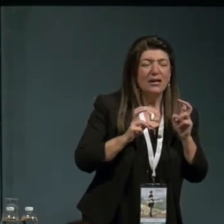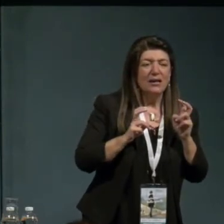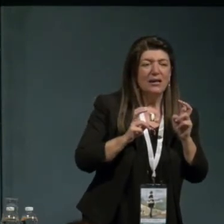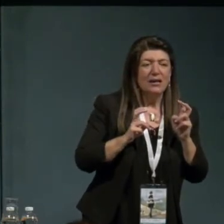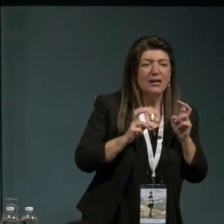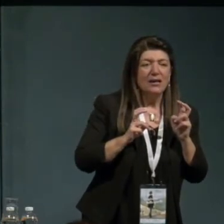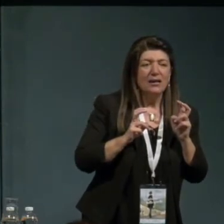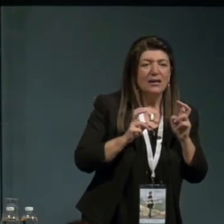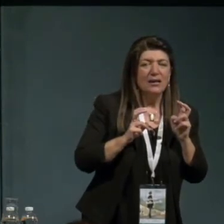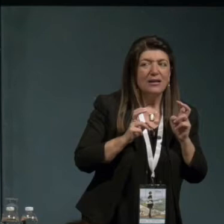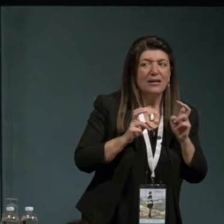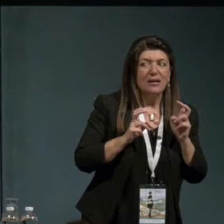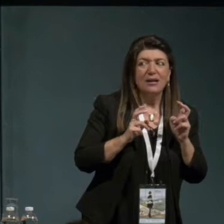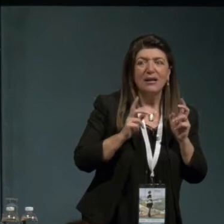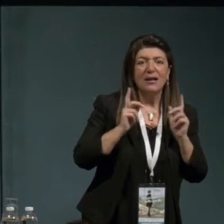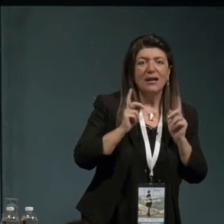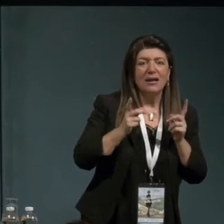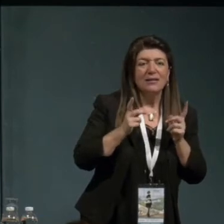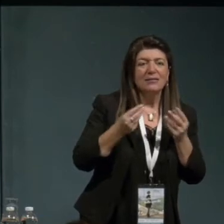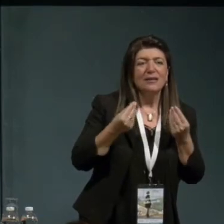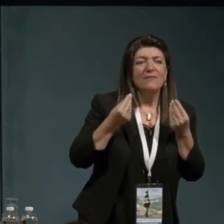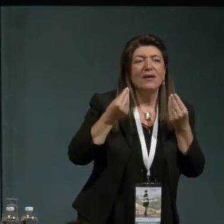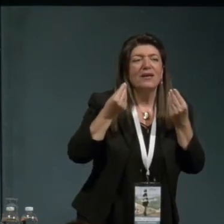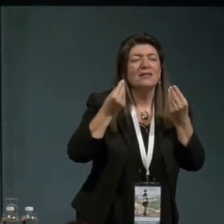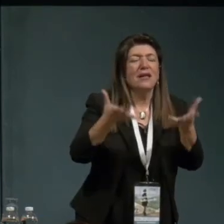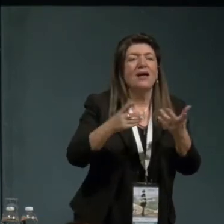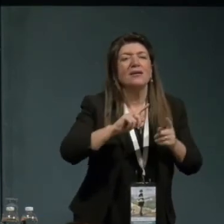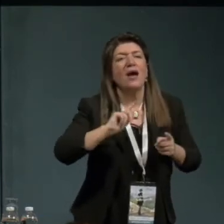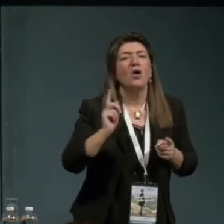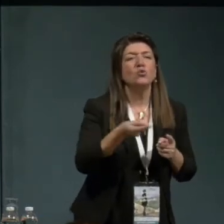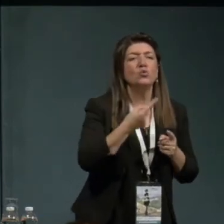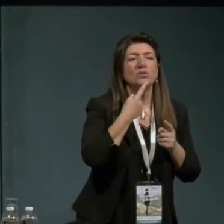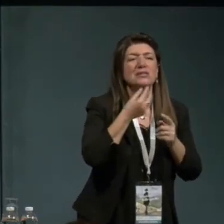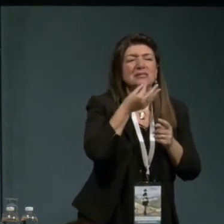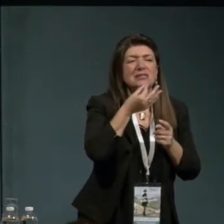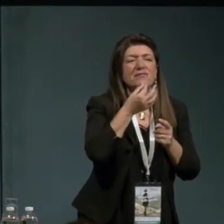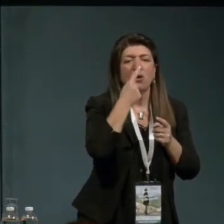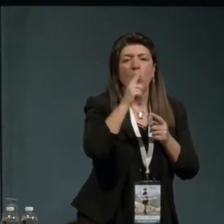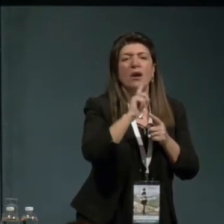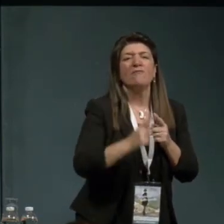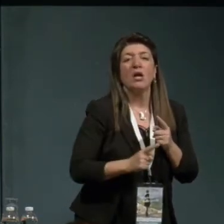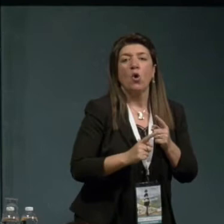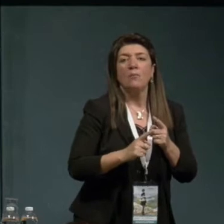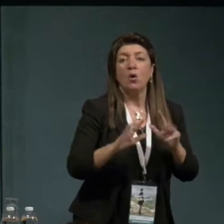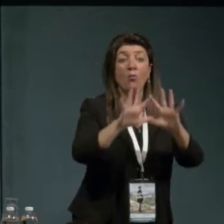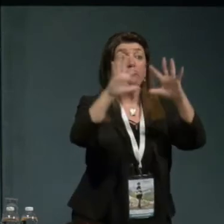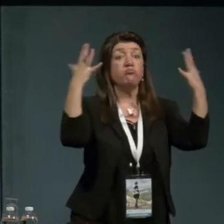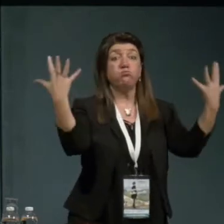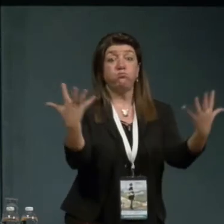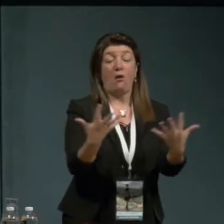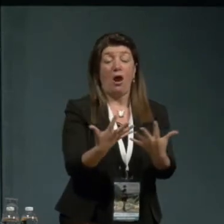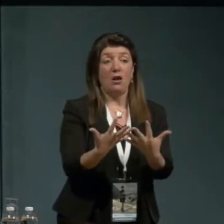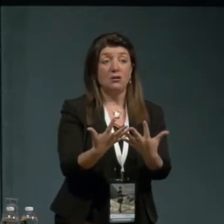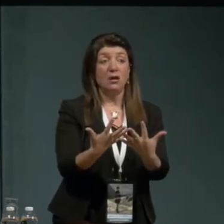è diventato in senso attento un fenomeno quasi planetario la